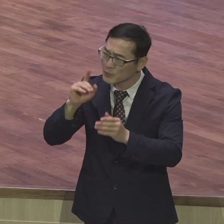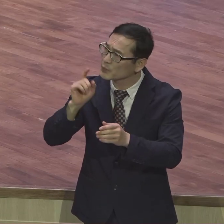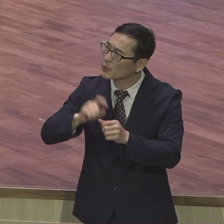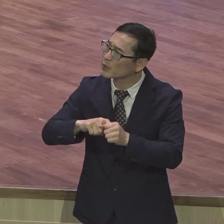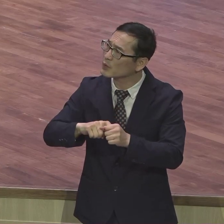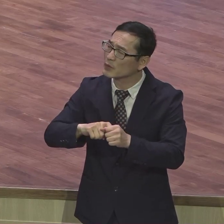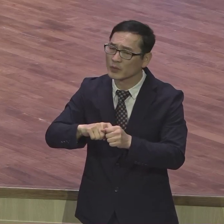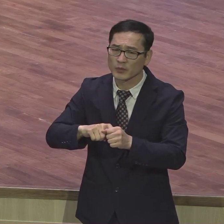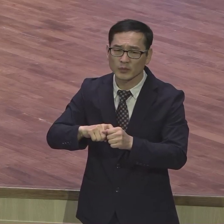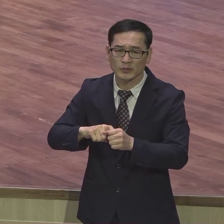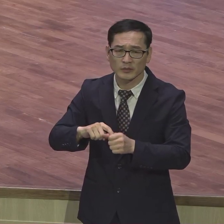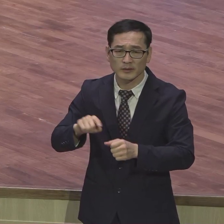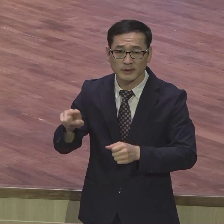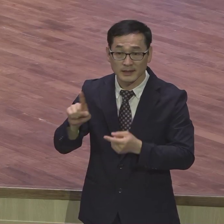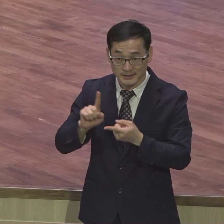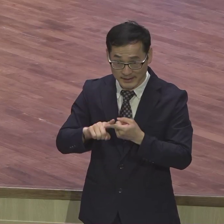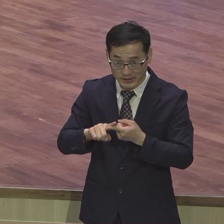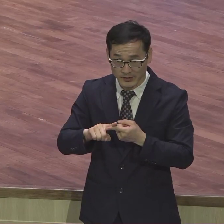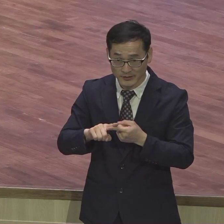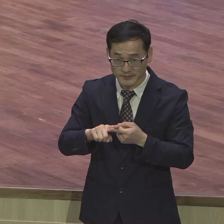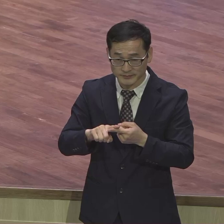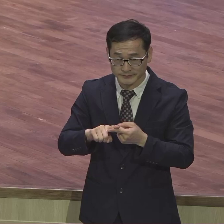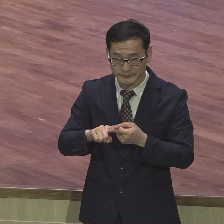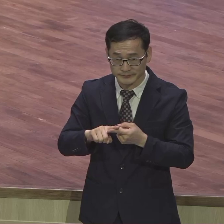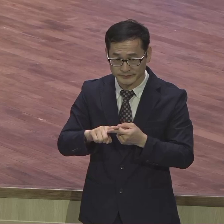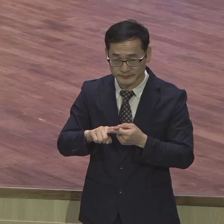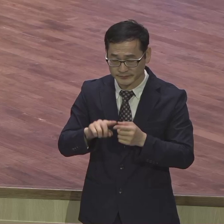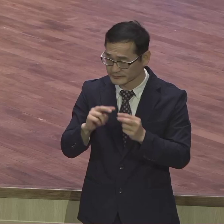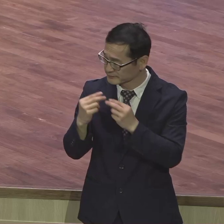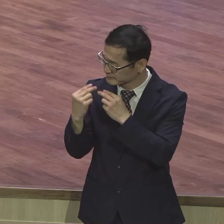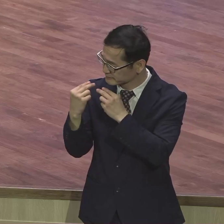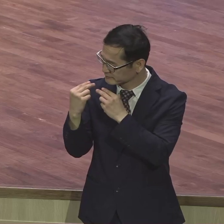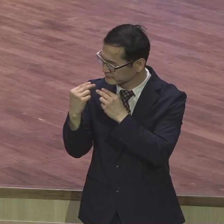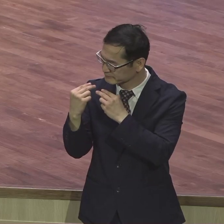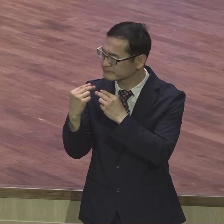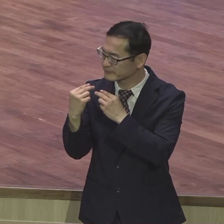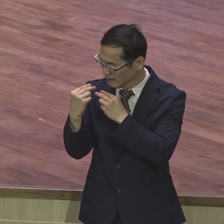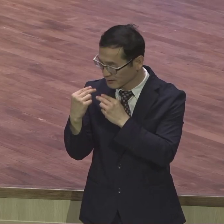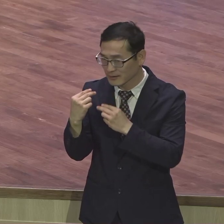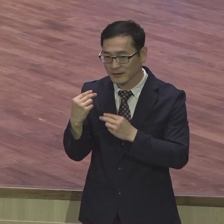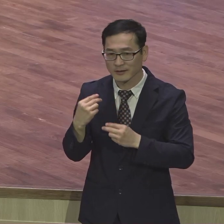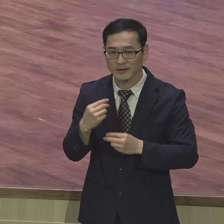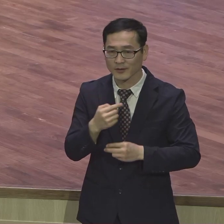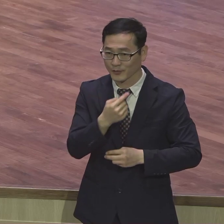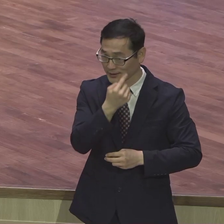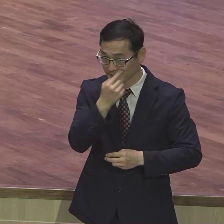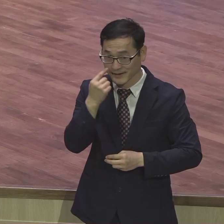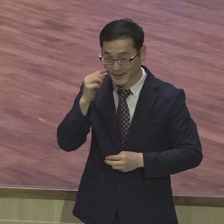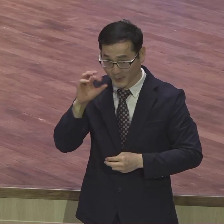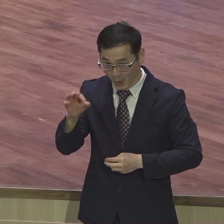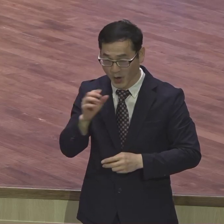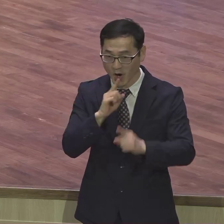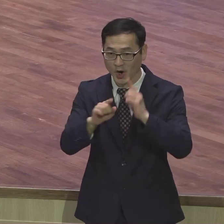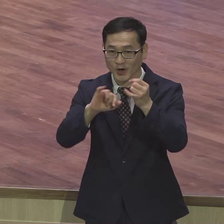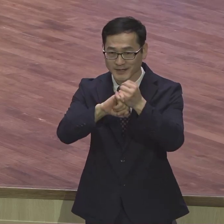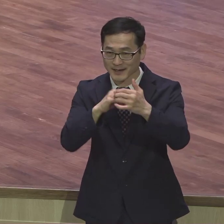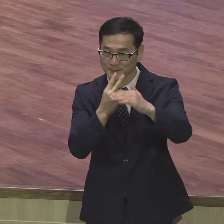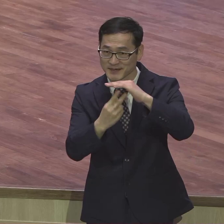다시 한번 돌아보는 시간을 가지면서 언약적 비전 성취를 위해서 우리가